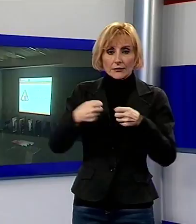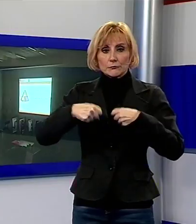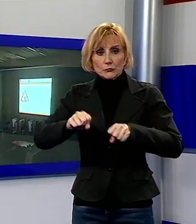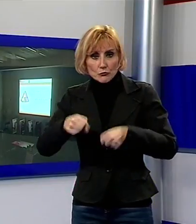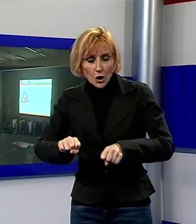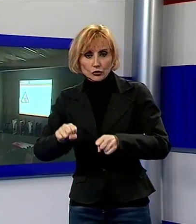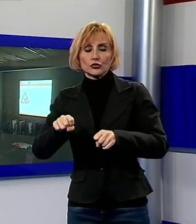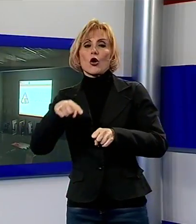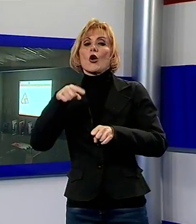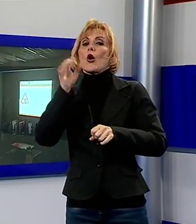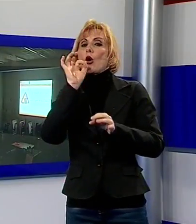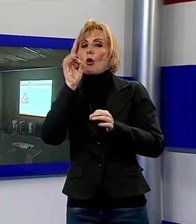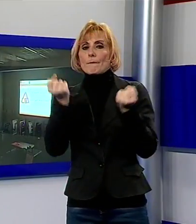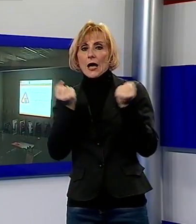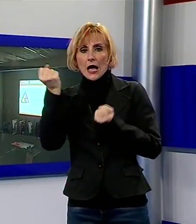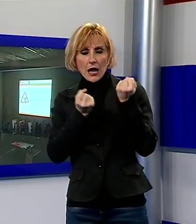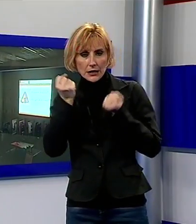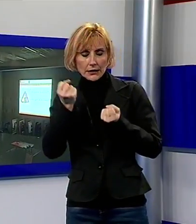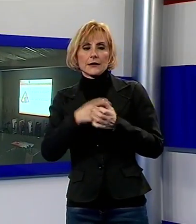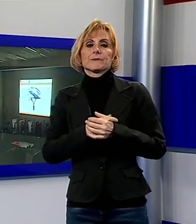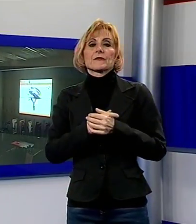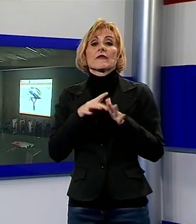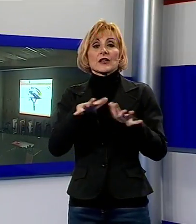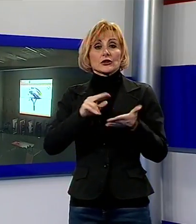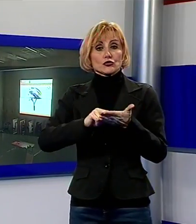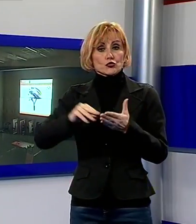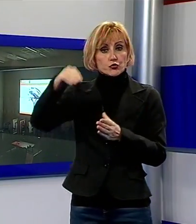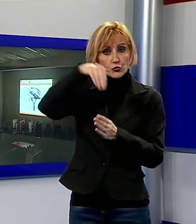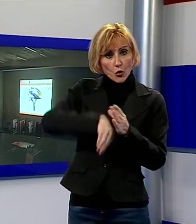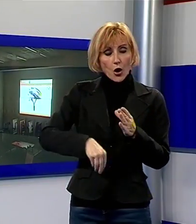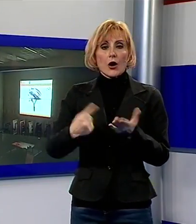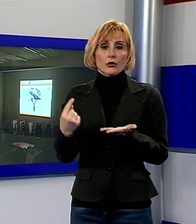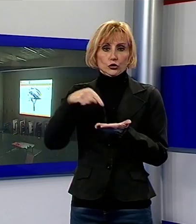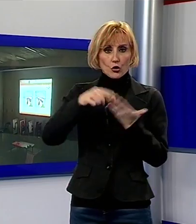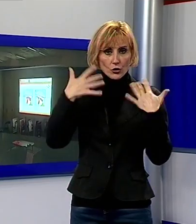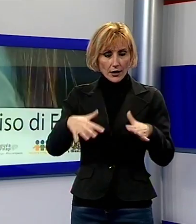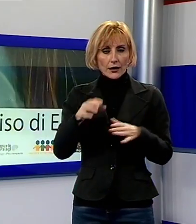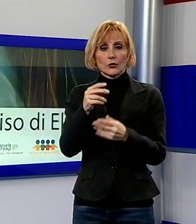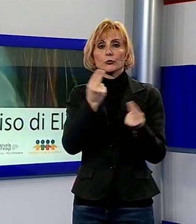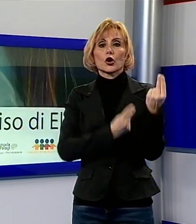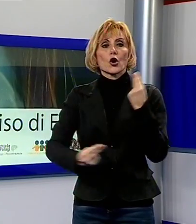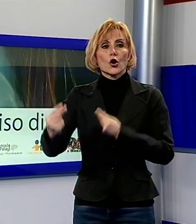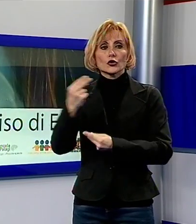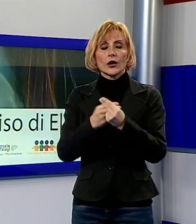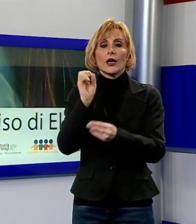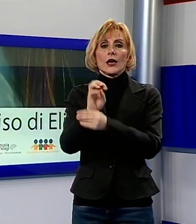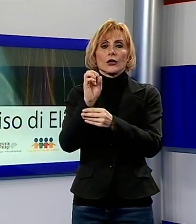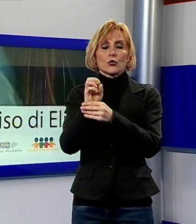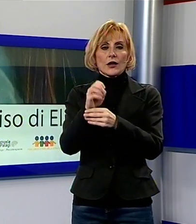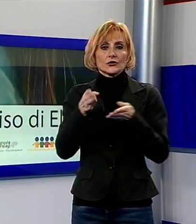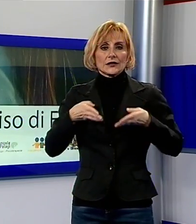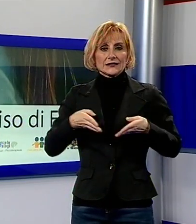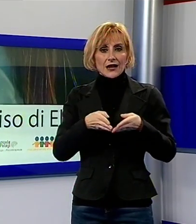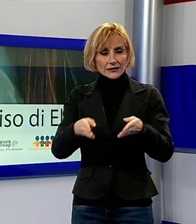scuole superiori della Versilia, in collaborazione con la polizia stradale, il progetto di educazione stradale intitolato Elisa Pezzini. La